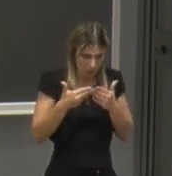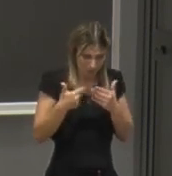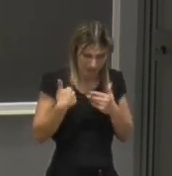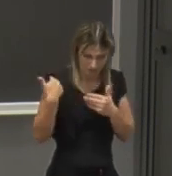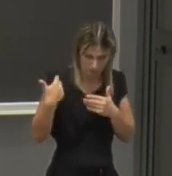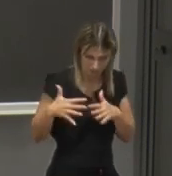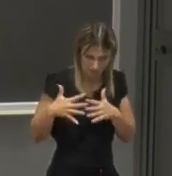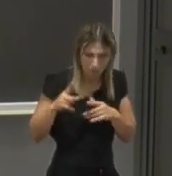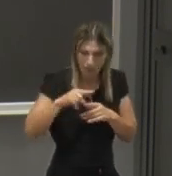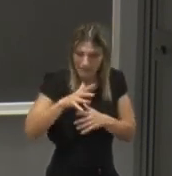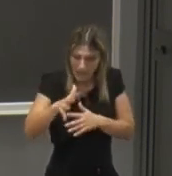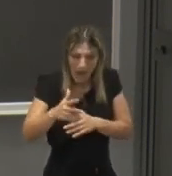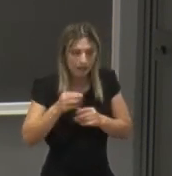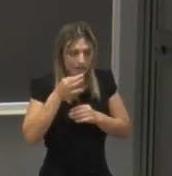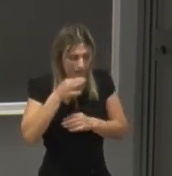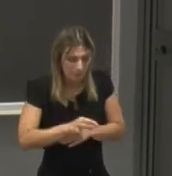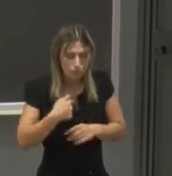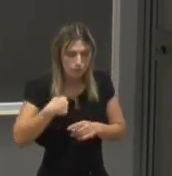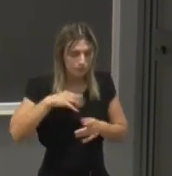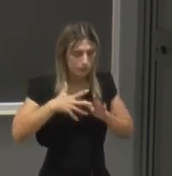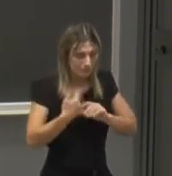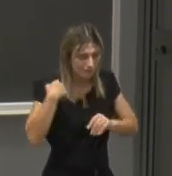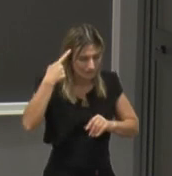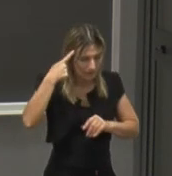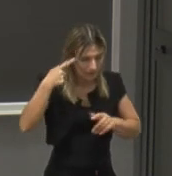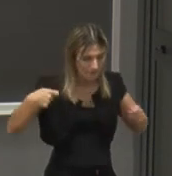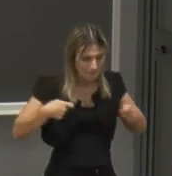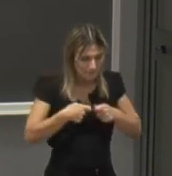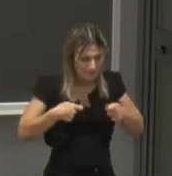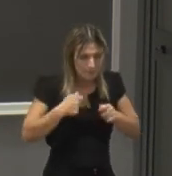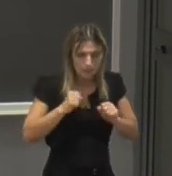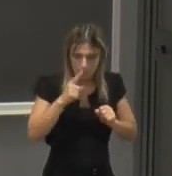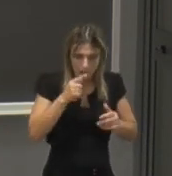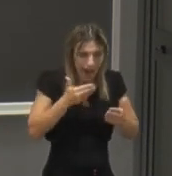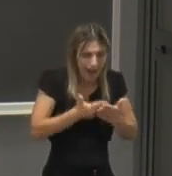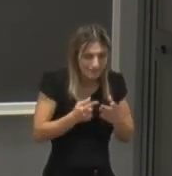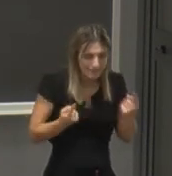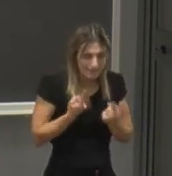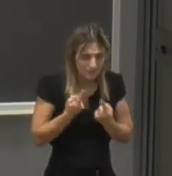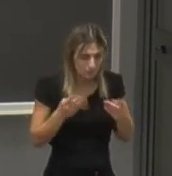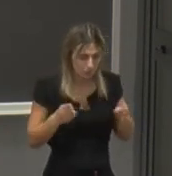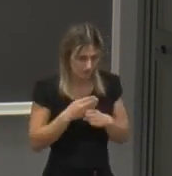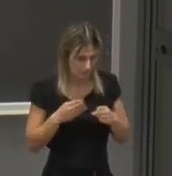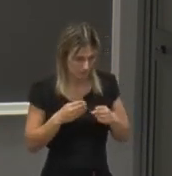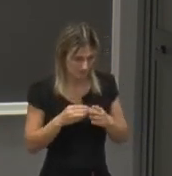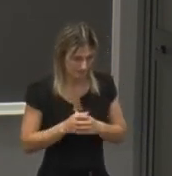durante il corso di studi perché avrete una tale flessibilità che vi consentirà di adattarvi a ogni situazione